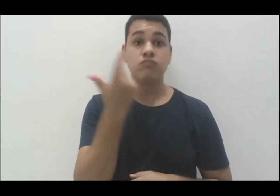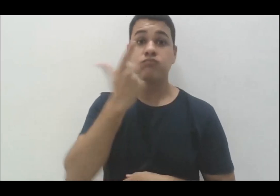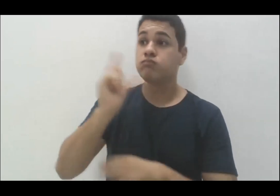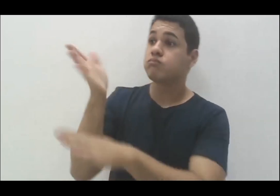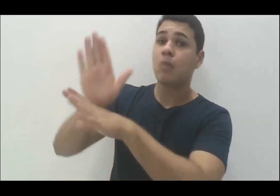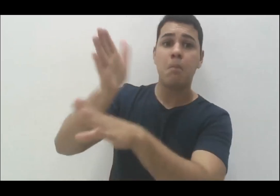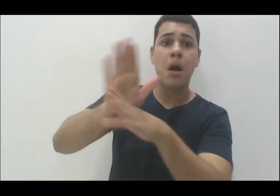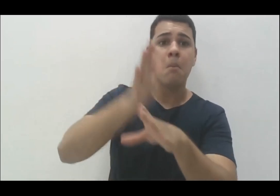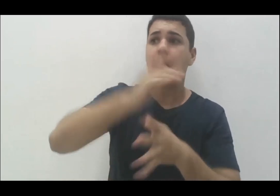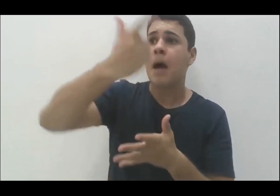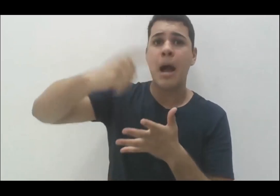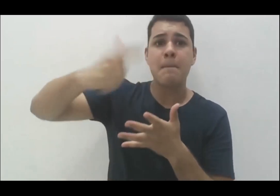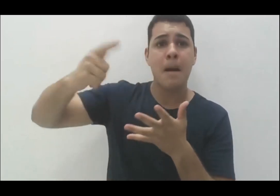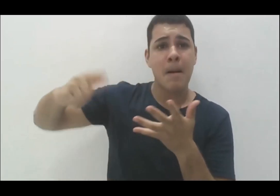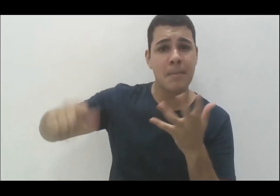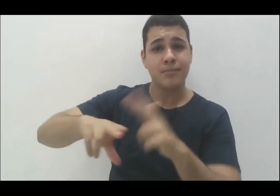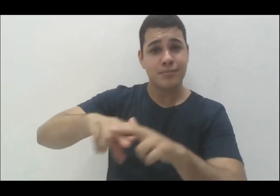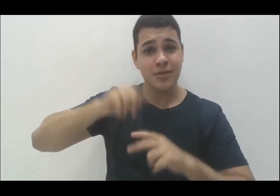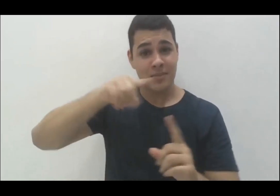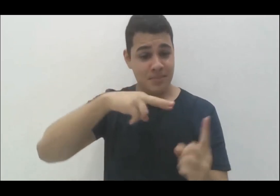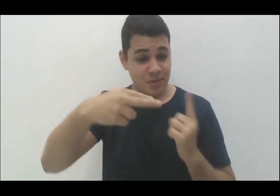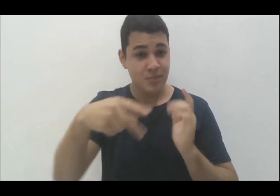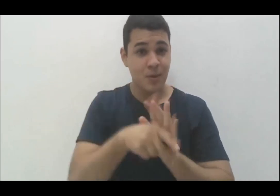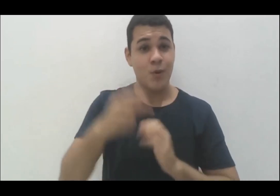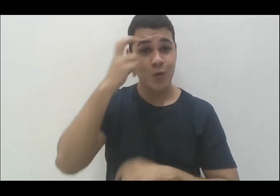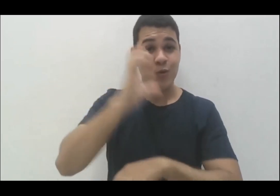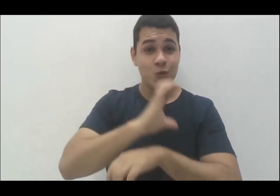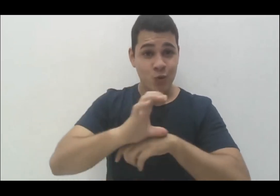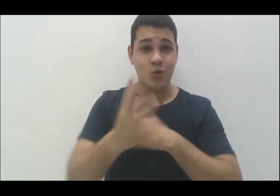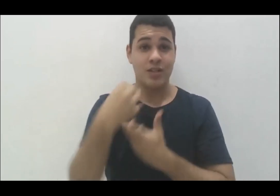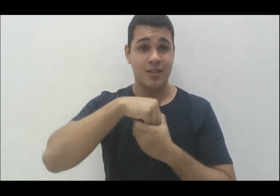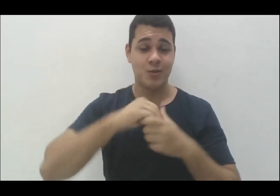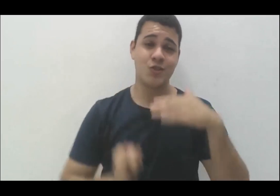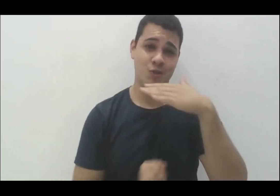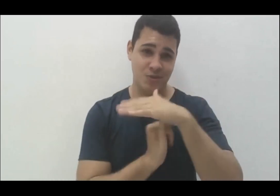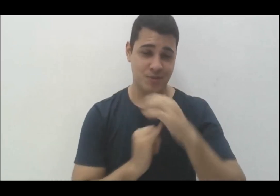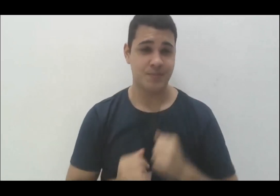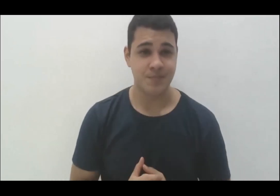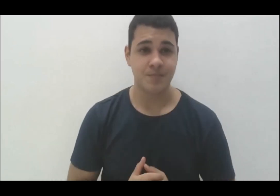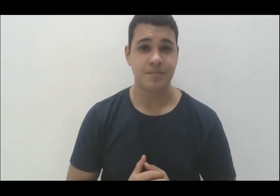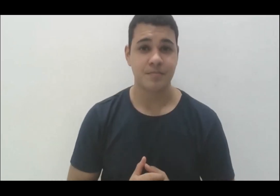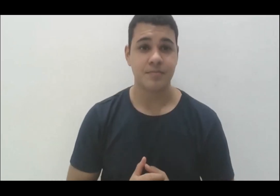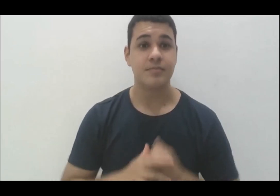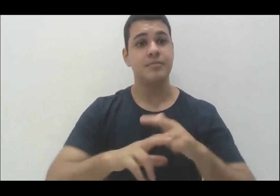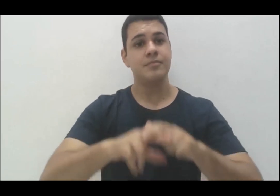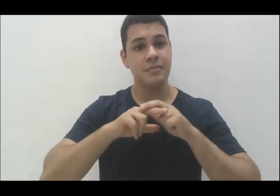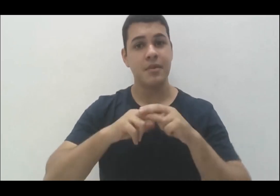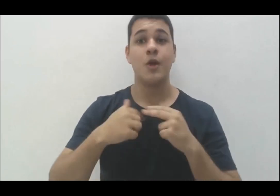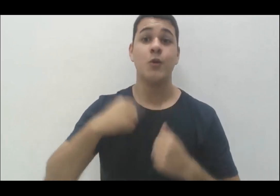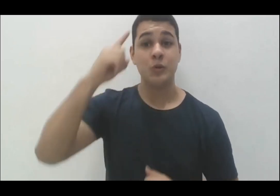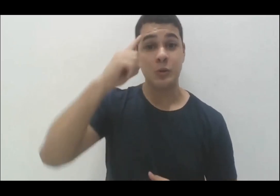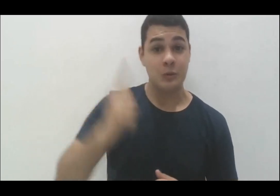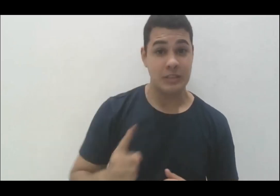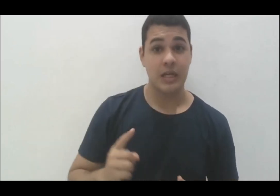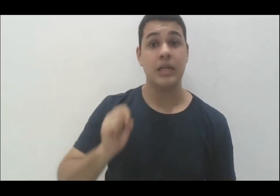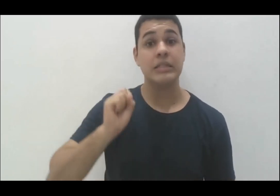perspectivas de mudança da própria cultura institucional. E, nesse sentido, depois eu não sei se a